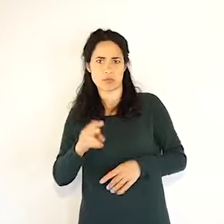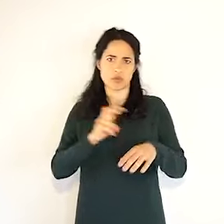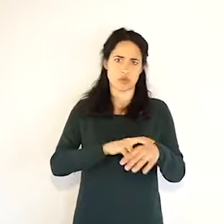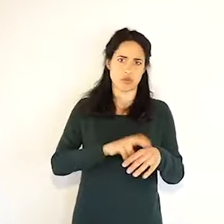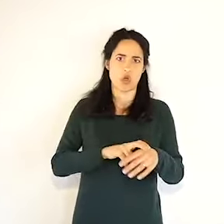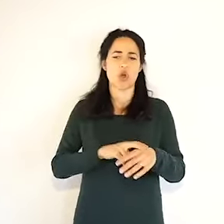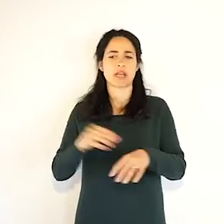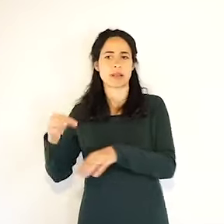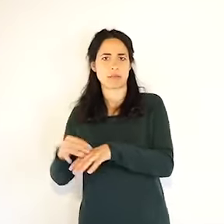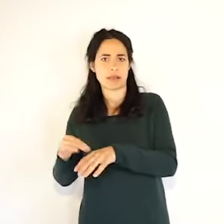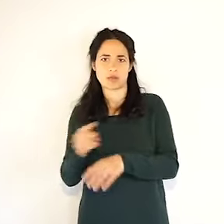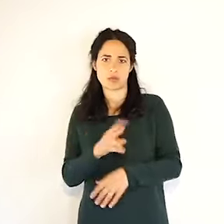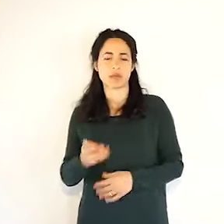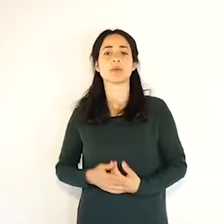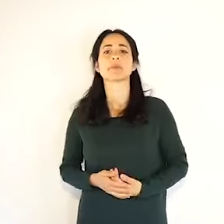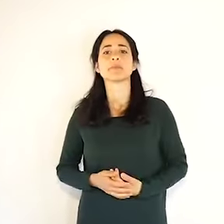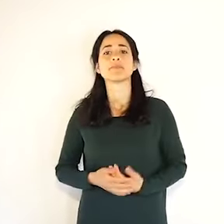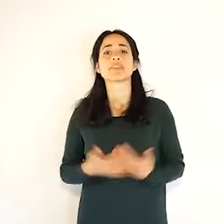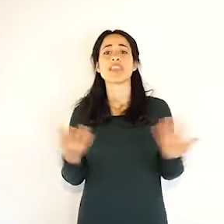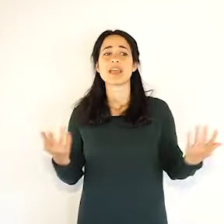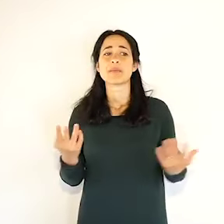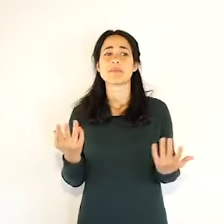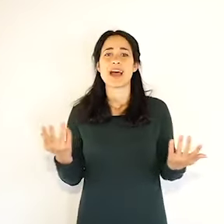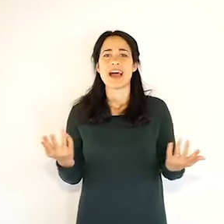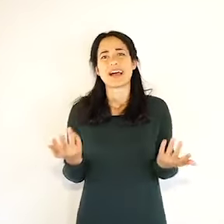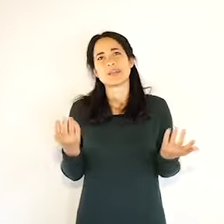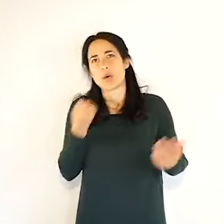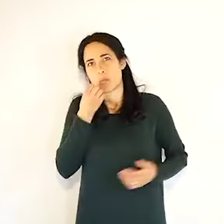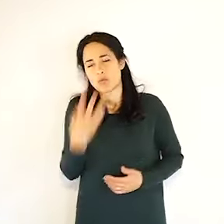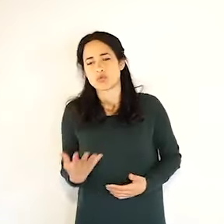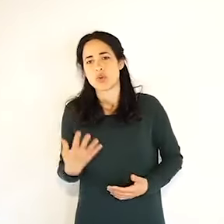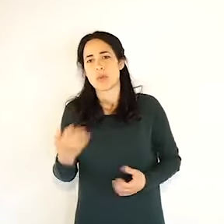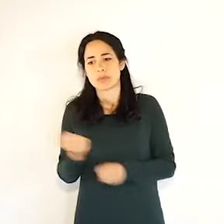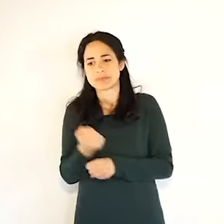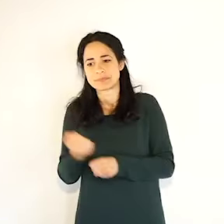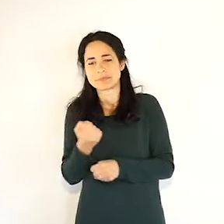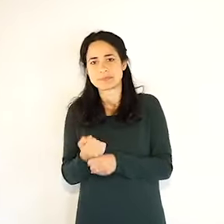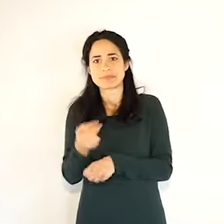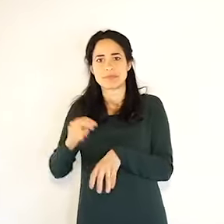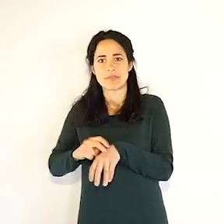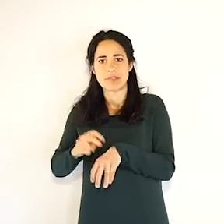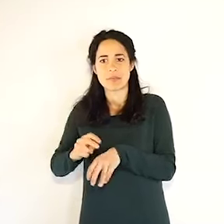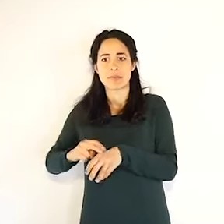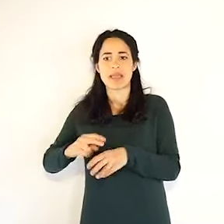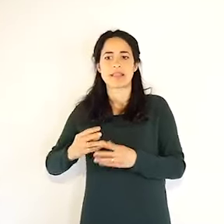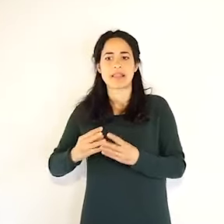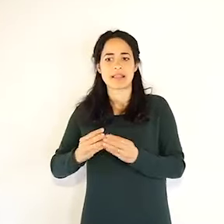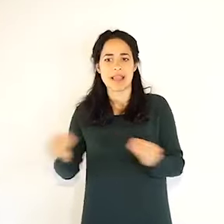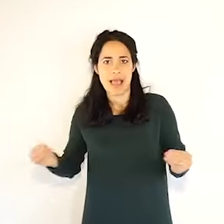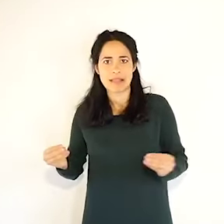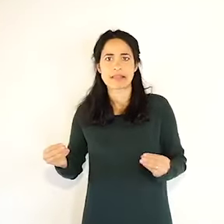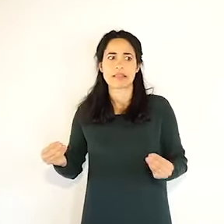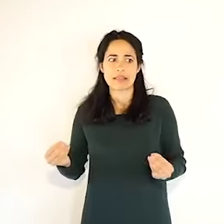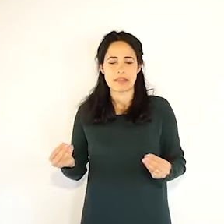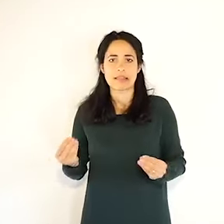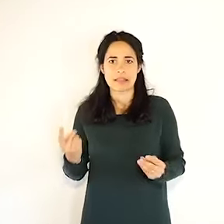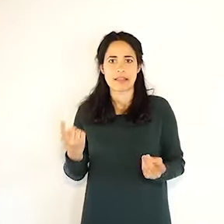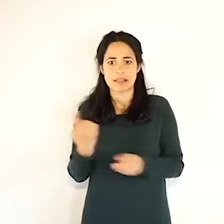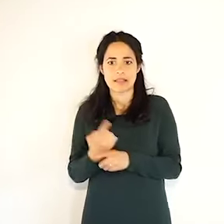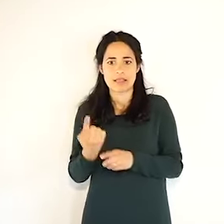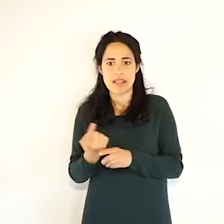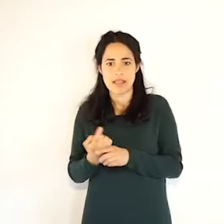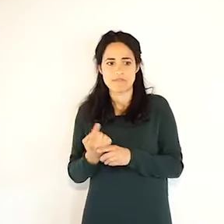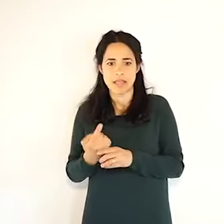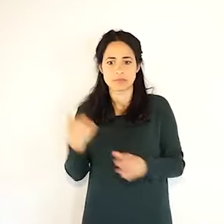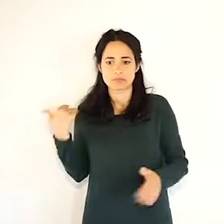servizio sanitario che era noto per i suoi risultati in mille settori che in questo momento lavori a